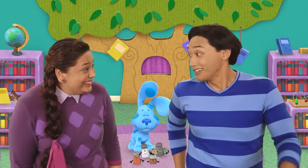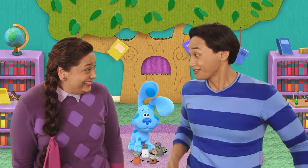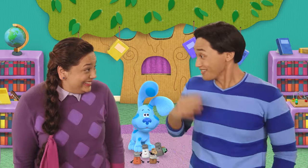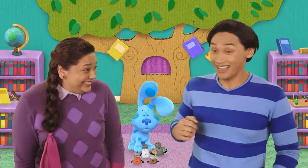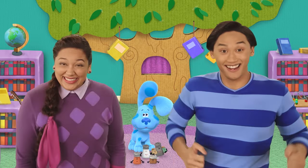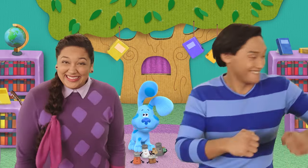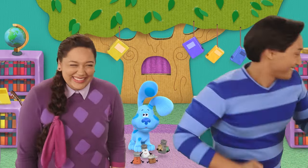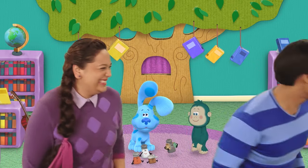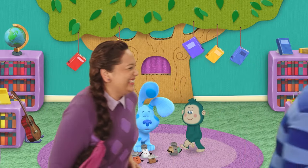¡Vamos!